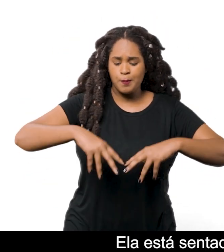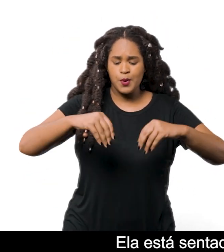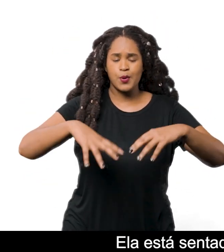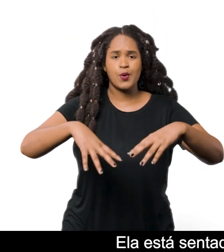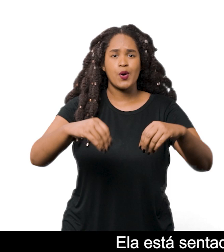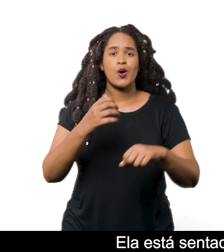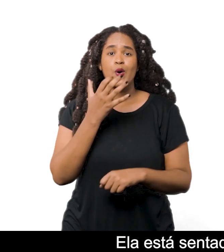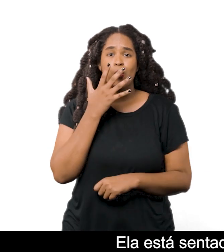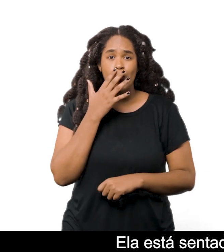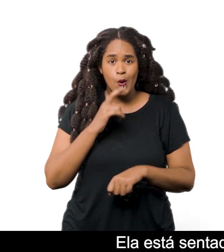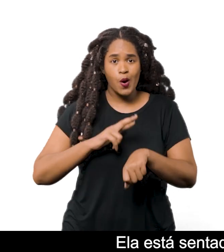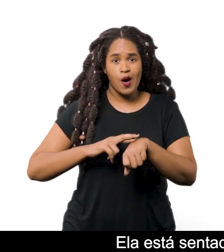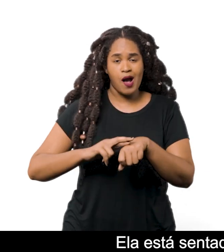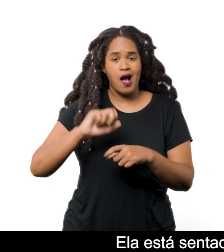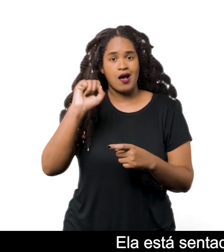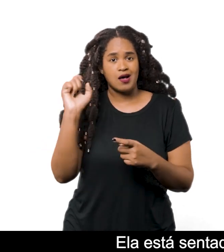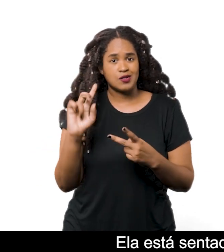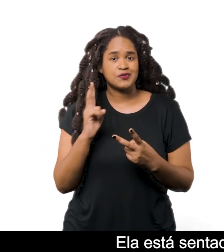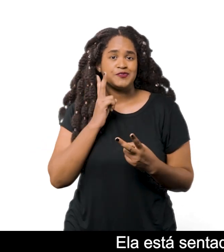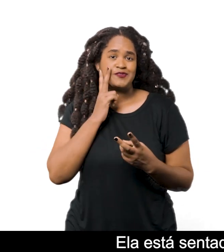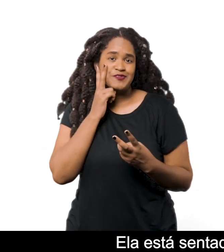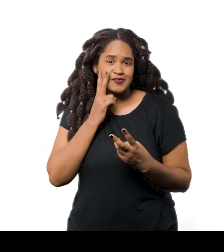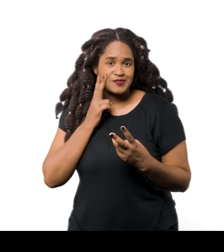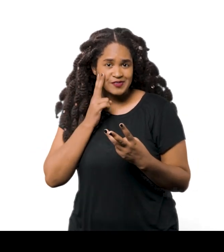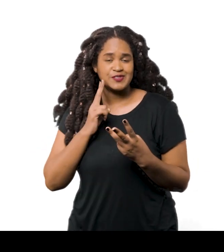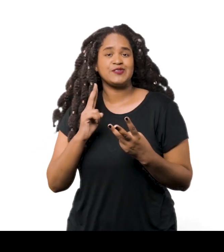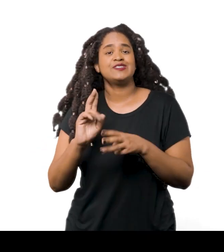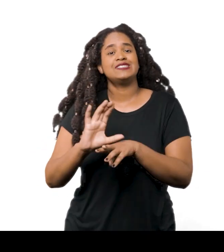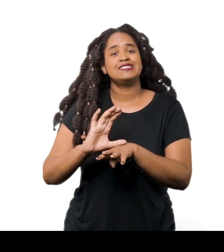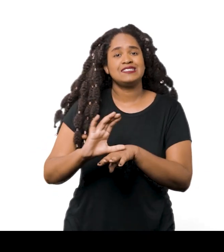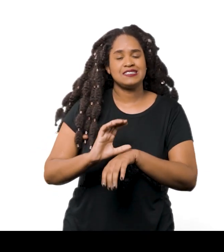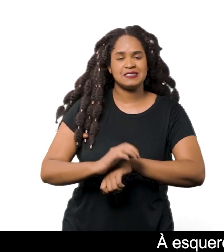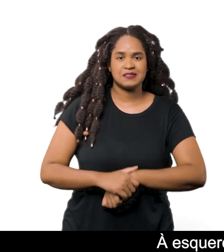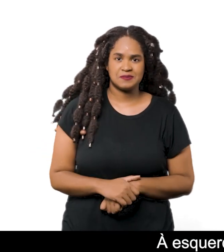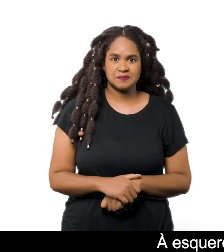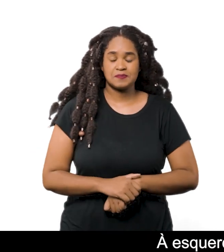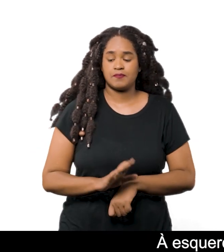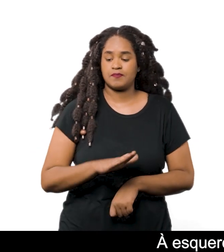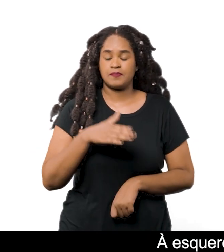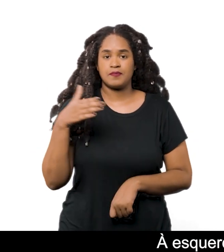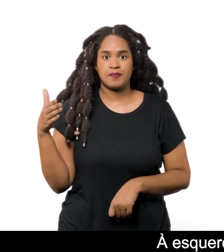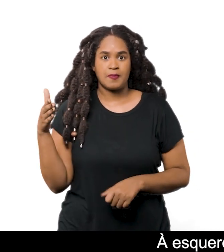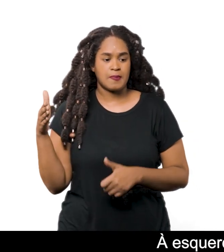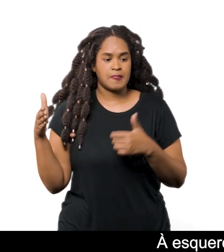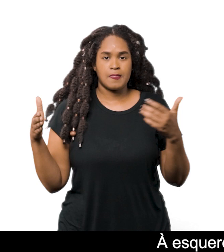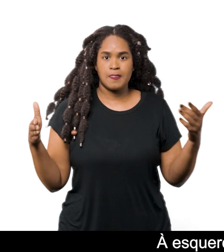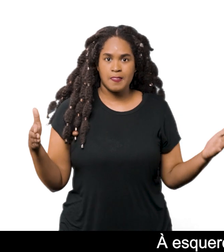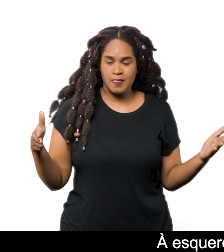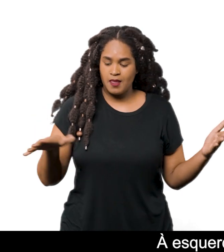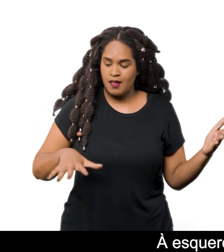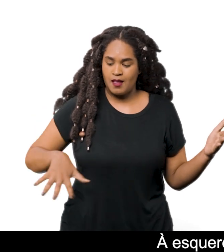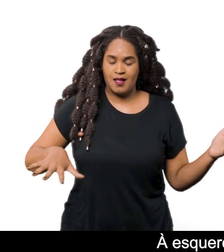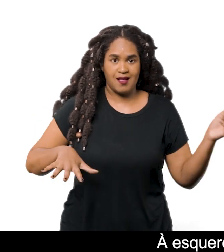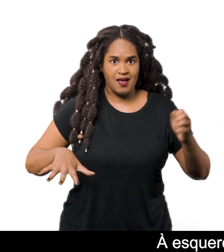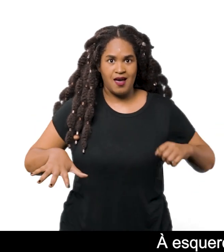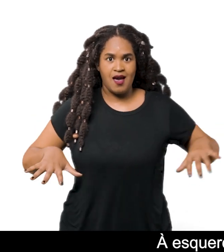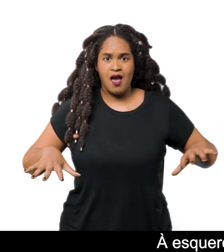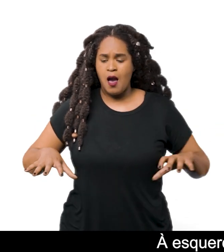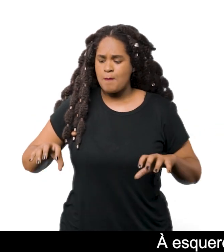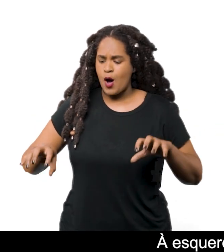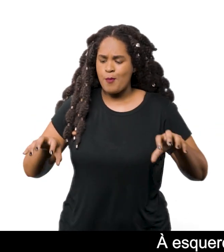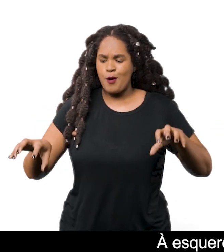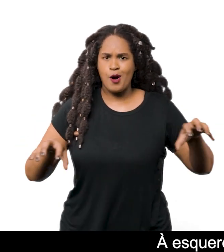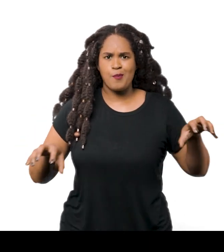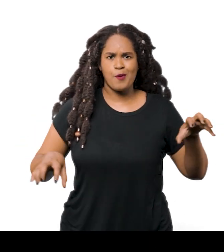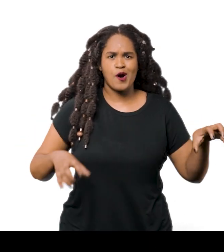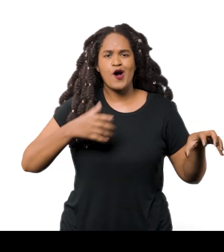peludas roxas, azuis, vinho e cinzas À esquerda e à direita estão muitos carretéis de lãs